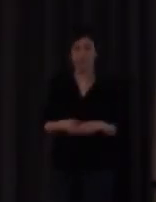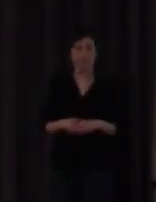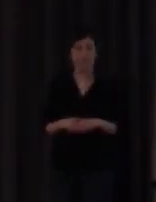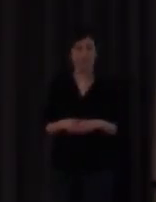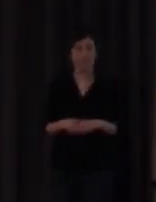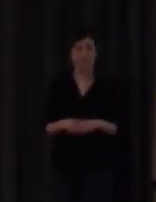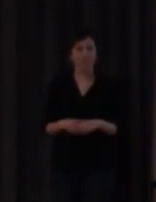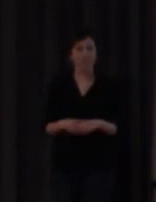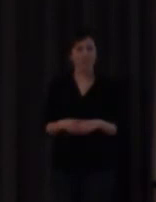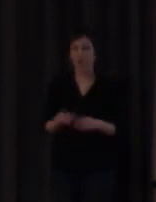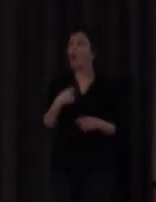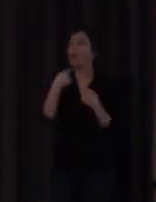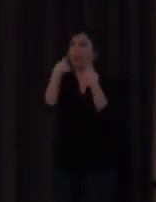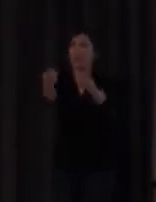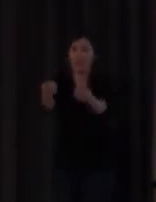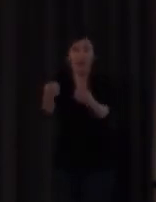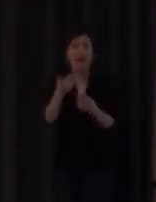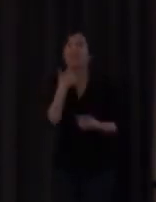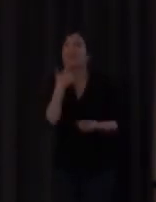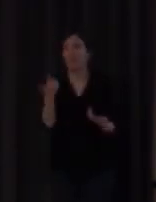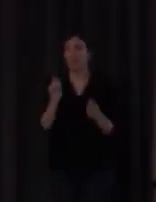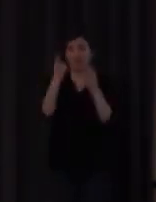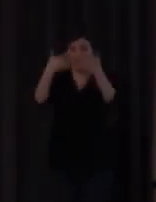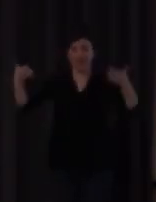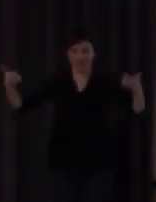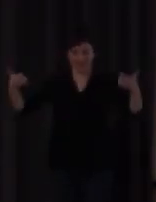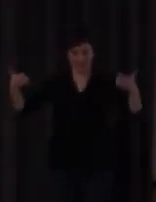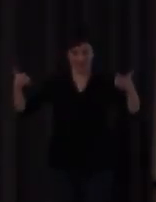que dice pues les leo la primera frase